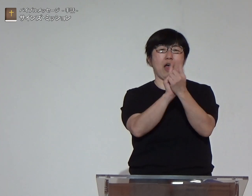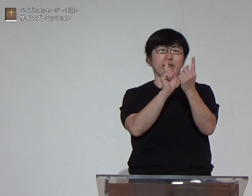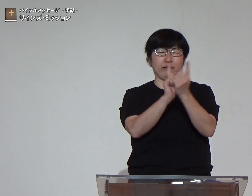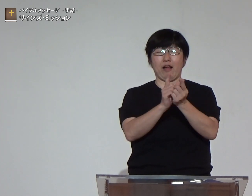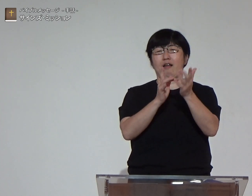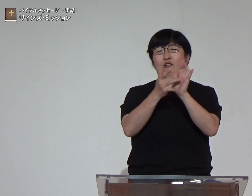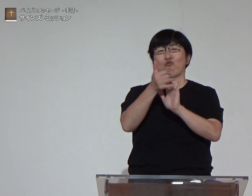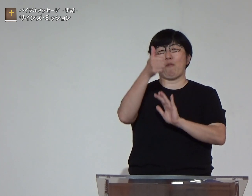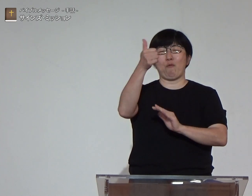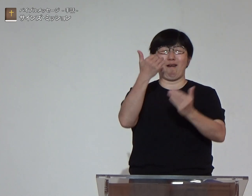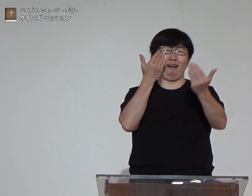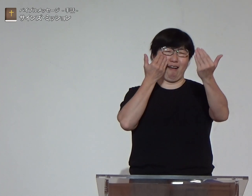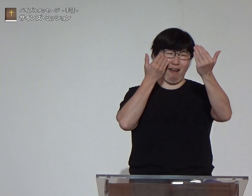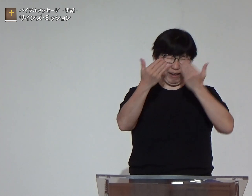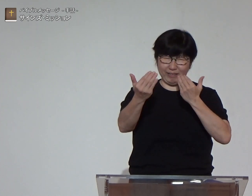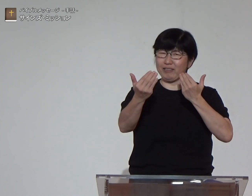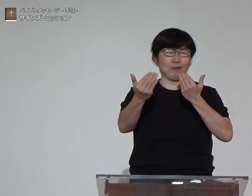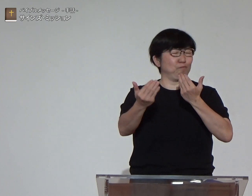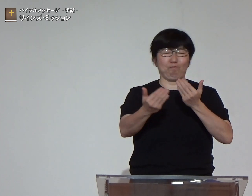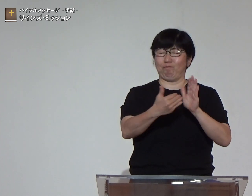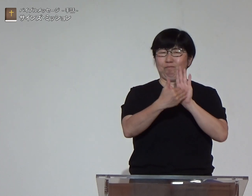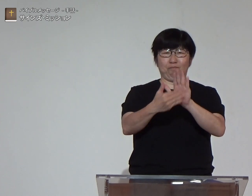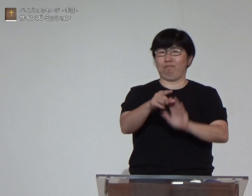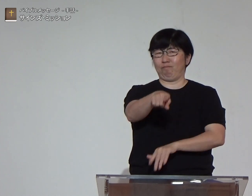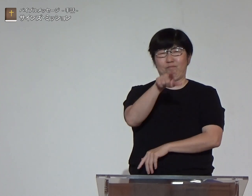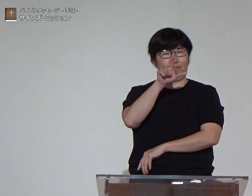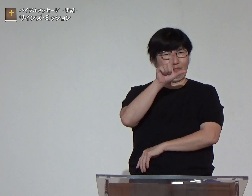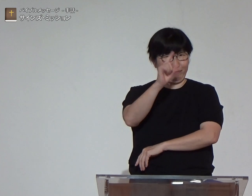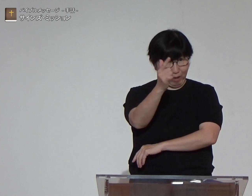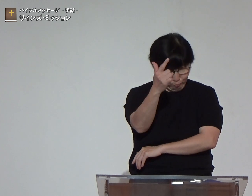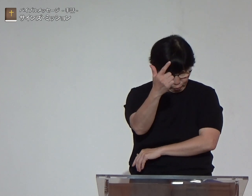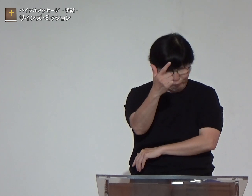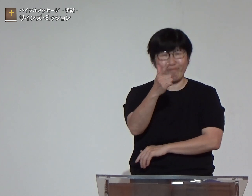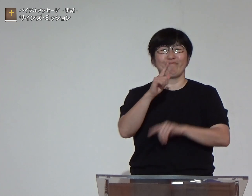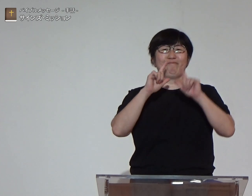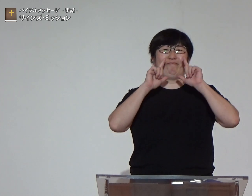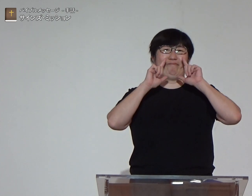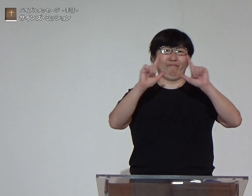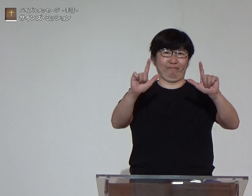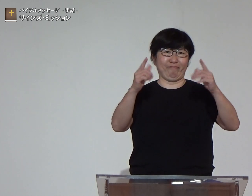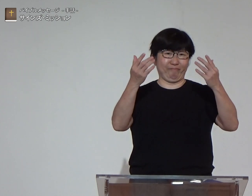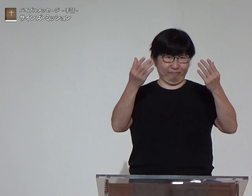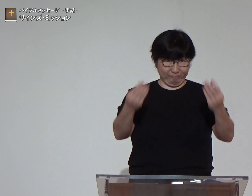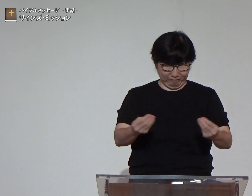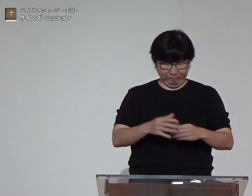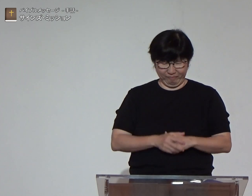ないですかこれに対してイエス様ははっきりとそうではないと語られています